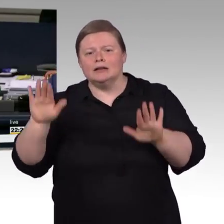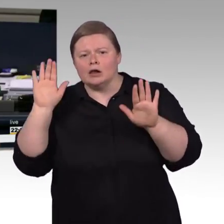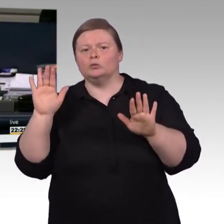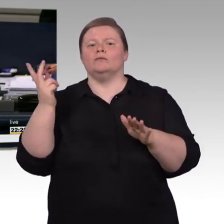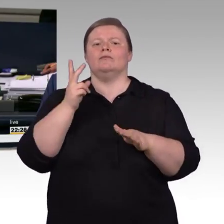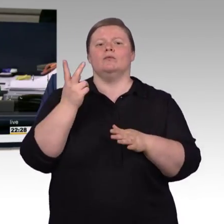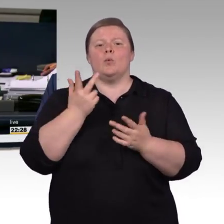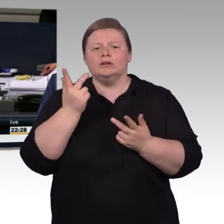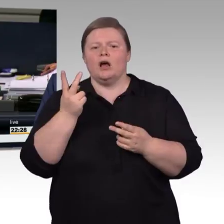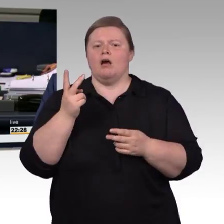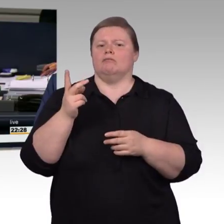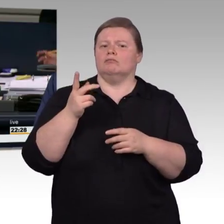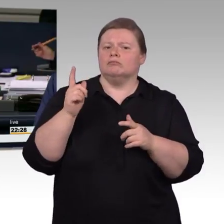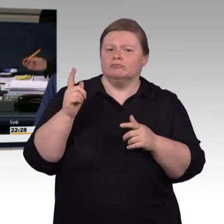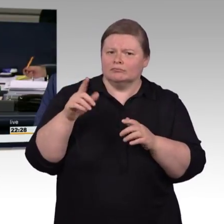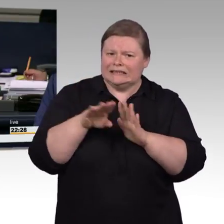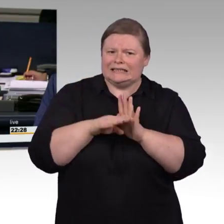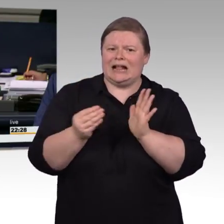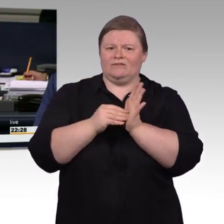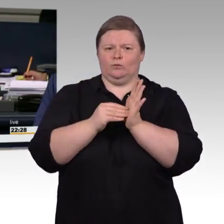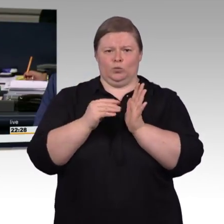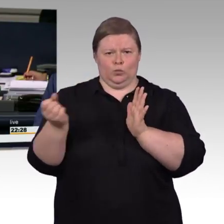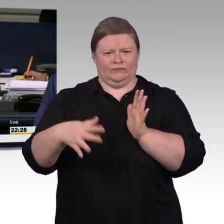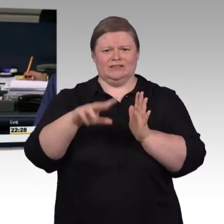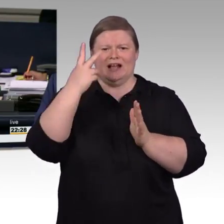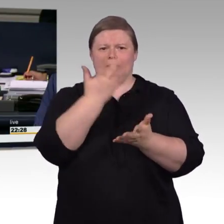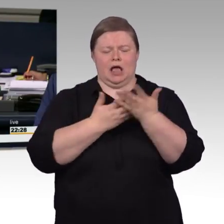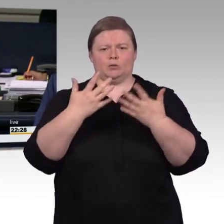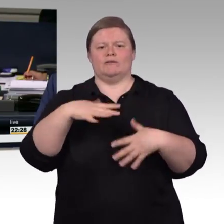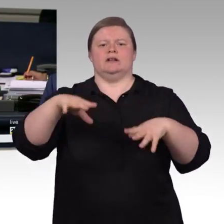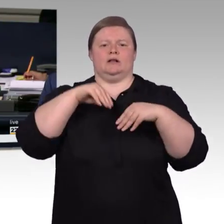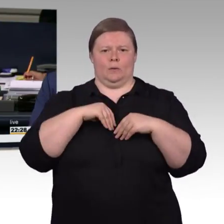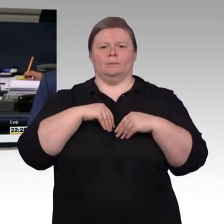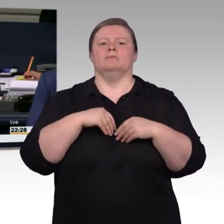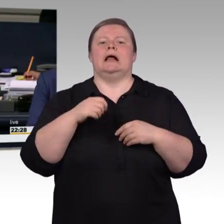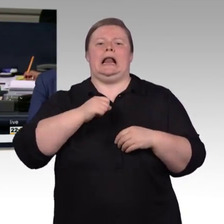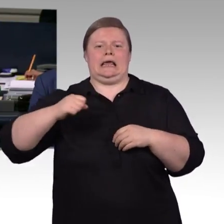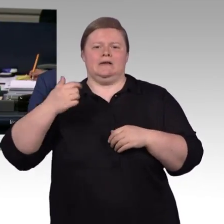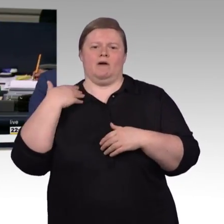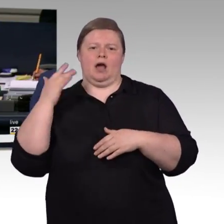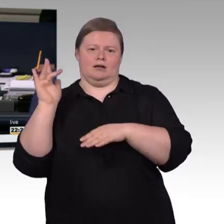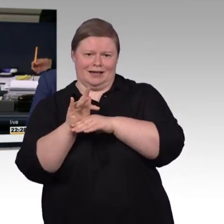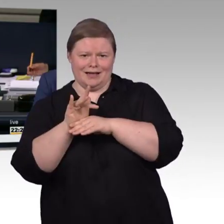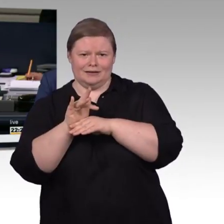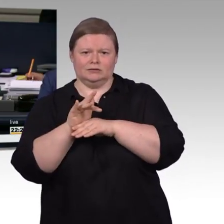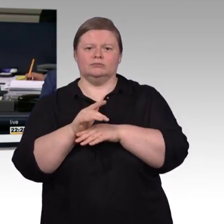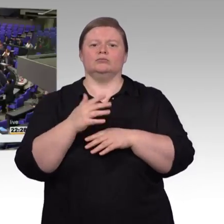Dritte Beratung und Schlussabstimmung. Ich bitte diejenigen, die dem Gesetzentwurf zustimmen wollen, sich zu erheben.